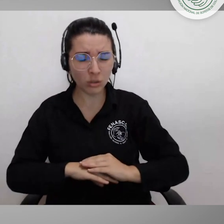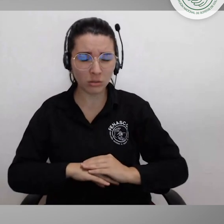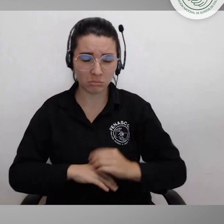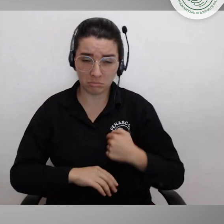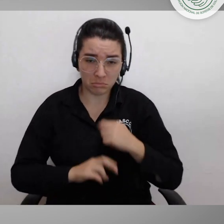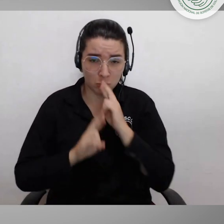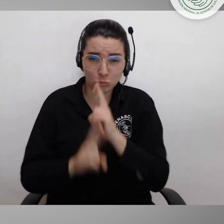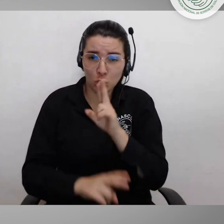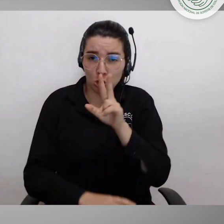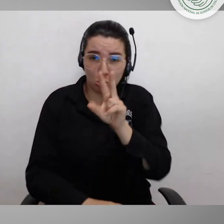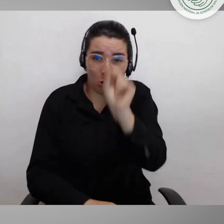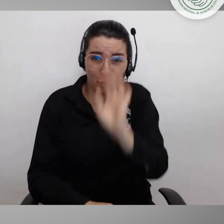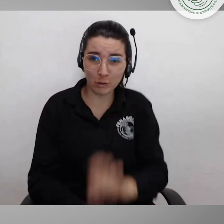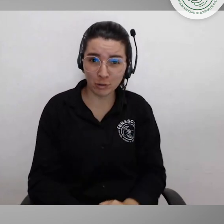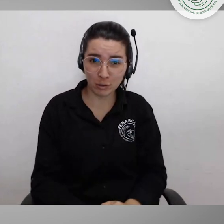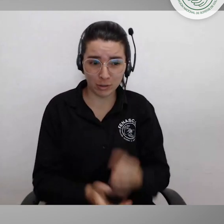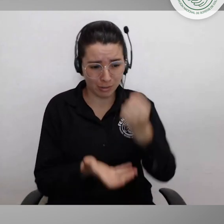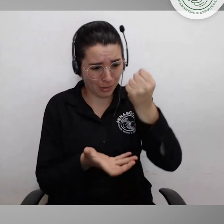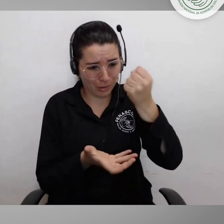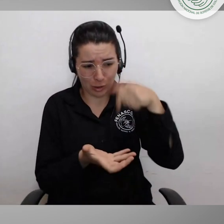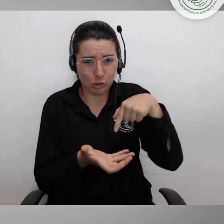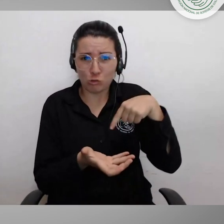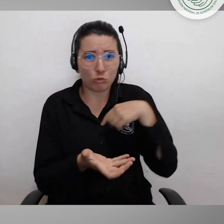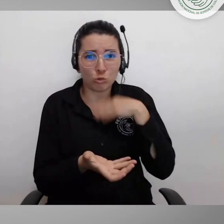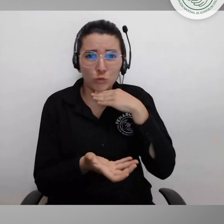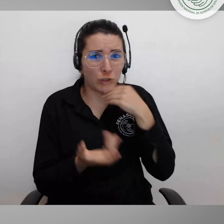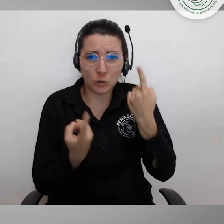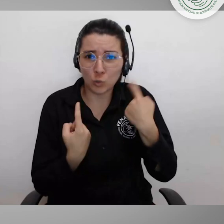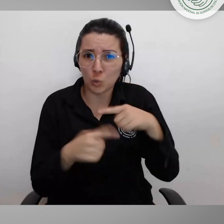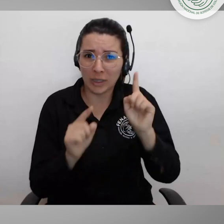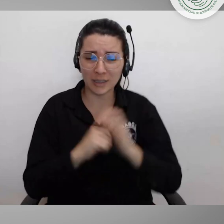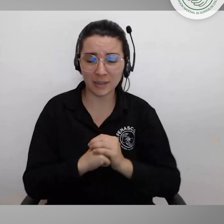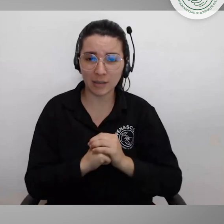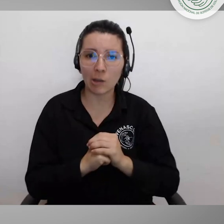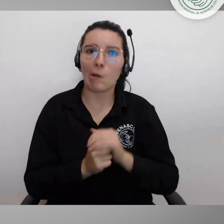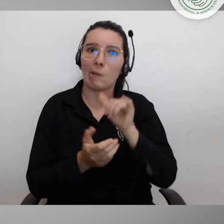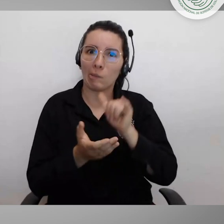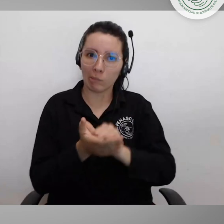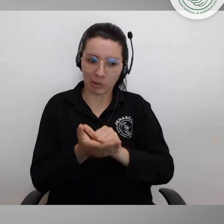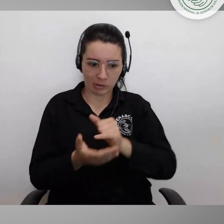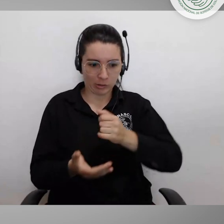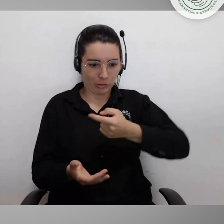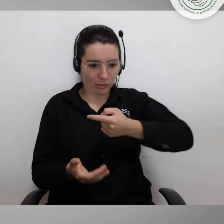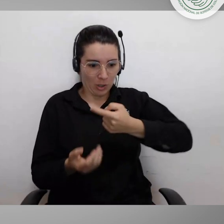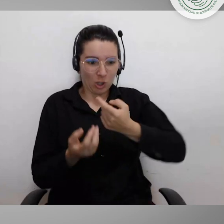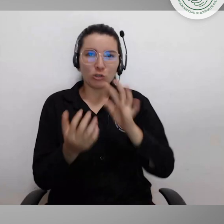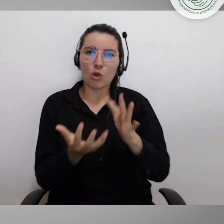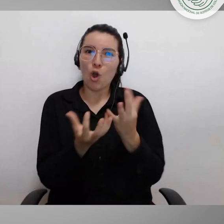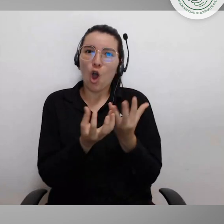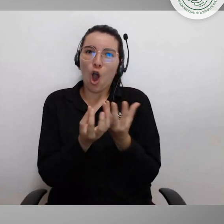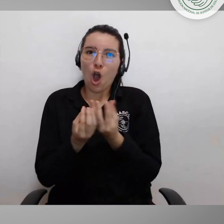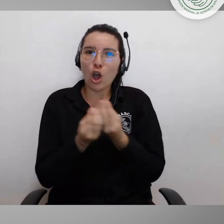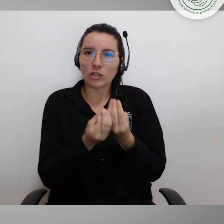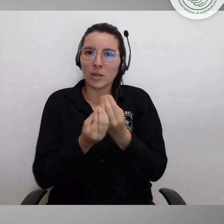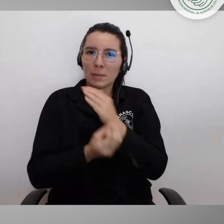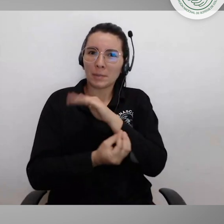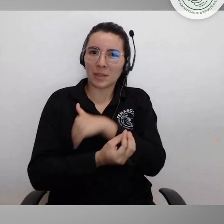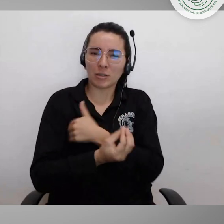personas con discapacidad en este país. Pues no. Y entonces, ¿qué hicimos